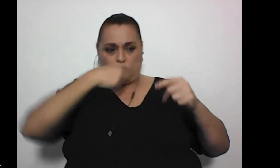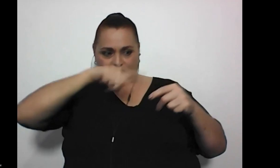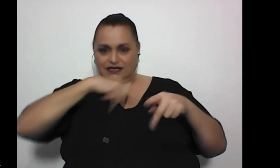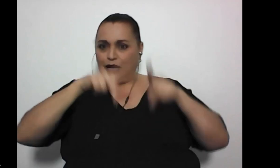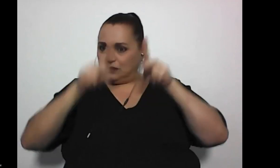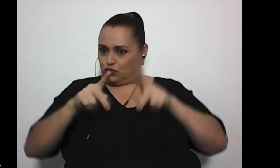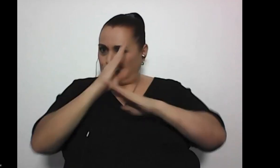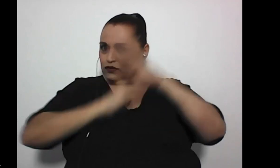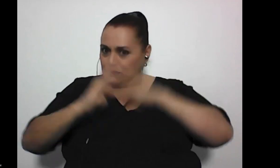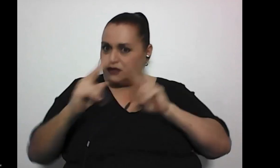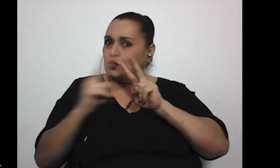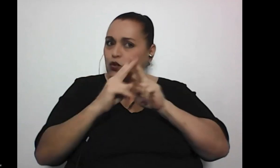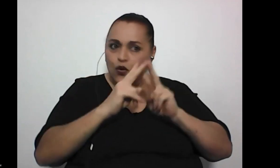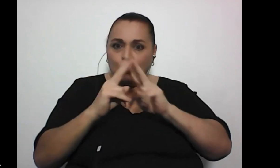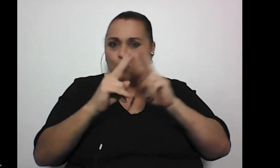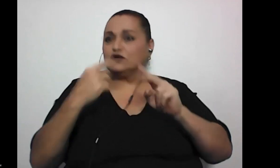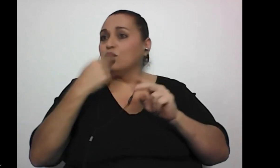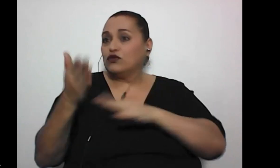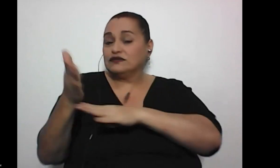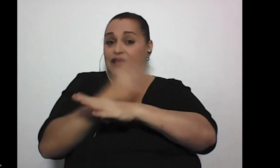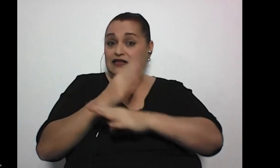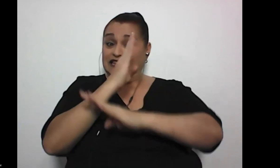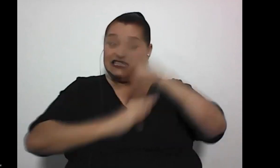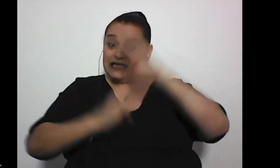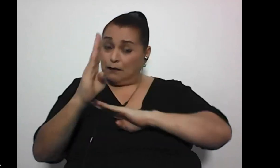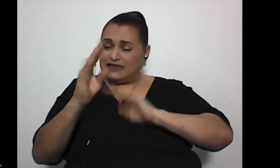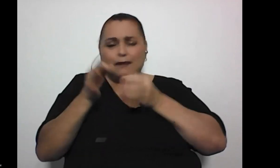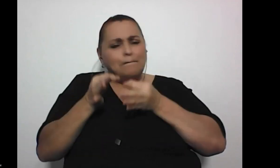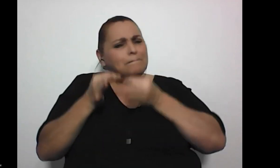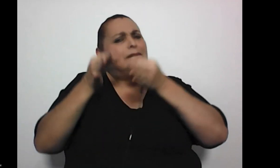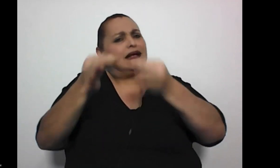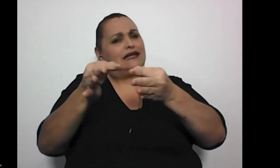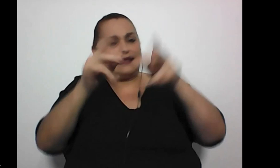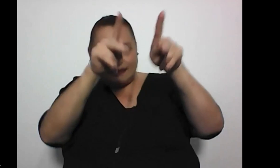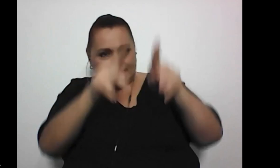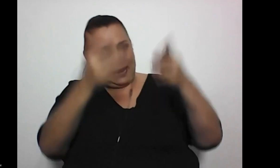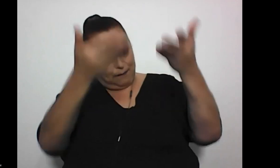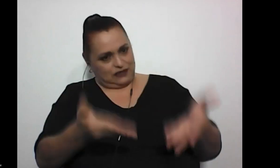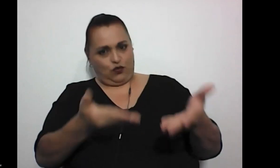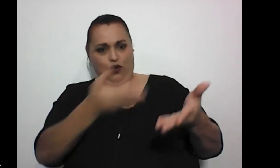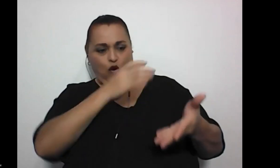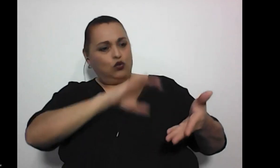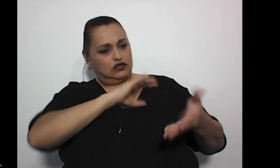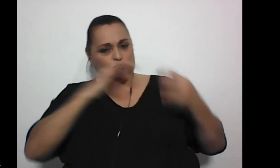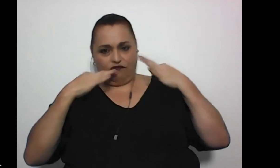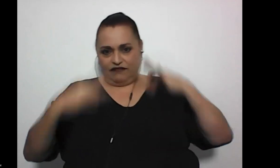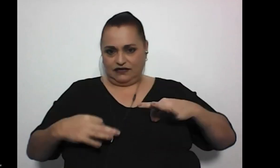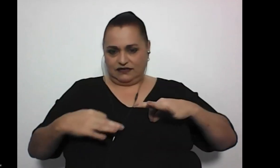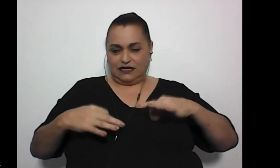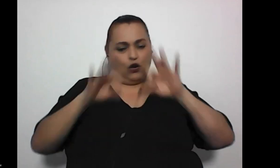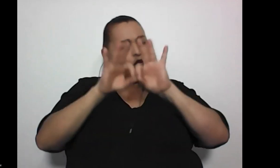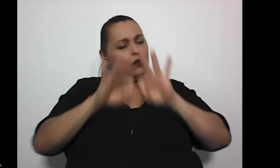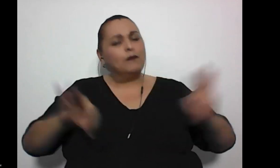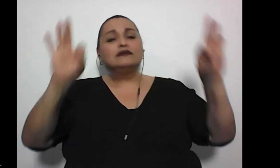somos, ¿verdad? Porque, como dijeron anteriormente, la discapacidad va más allá de una condición física, o sea, yo creo que lo más